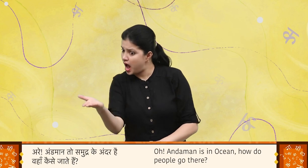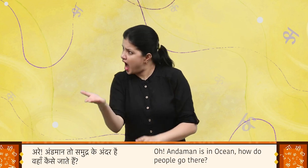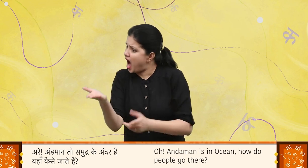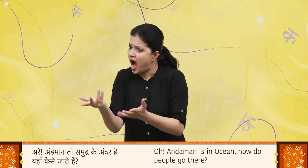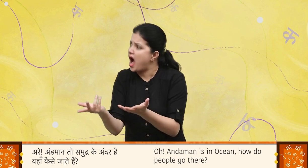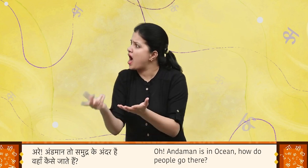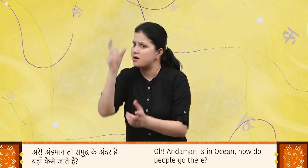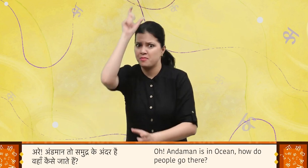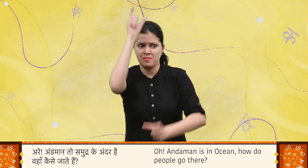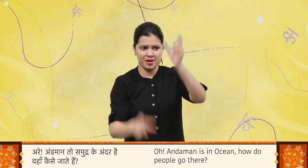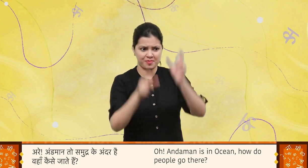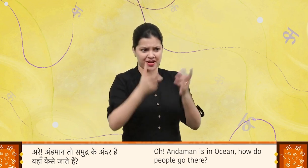वहां कैसे जाते हैं